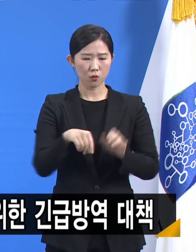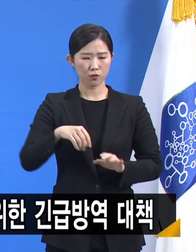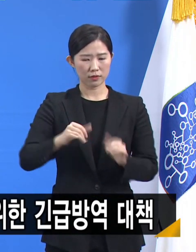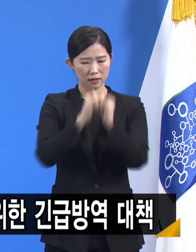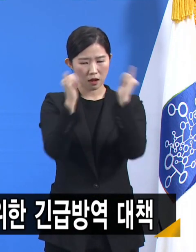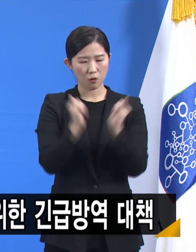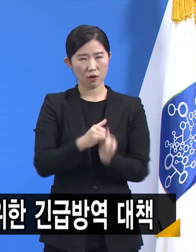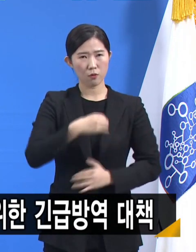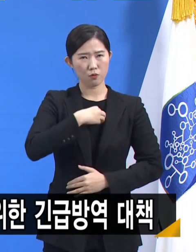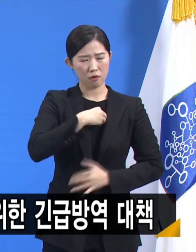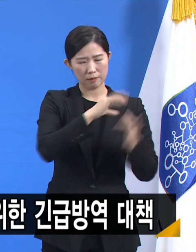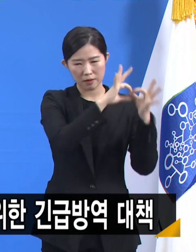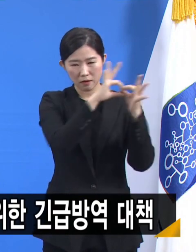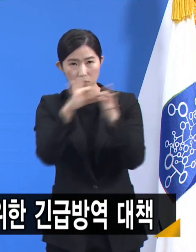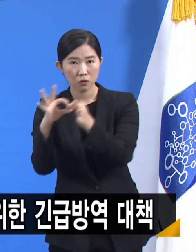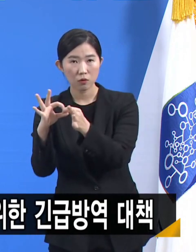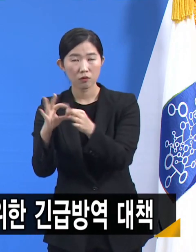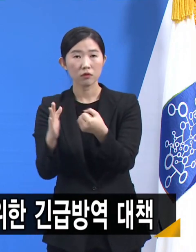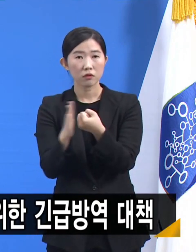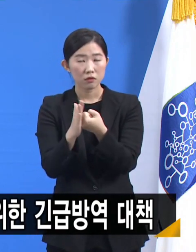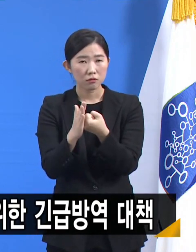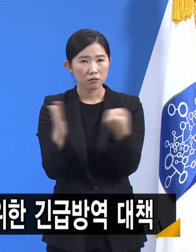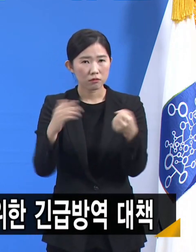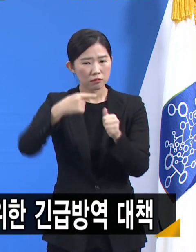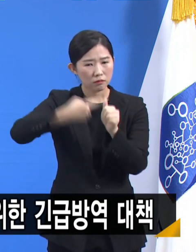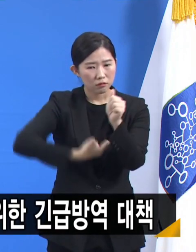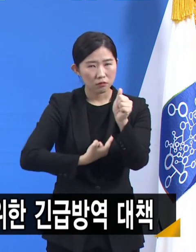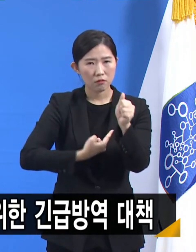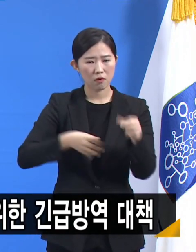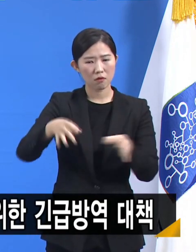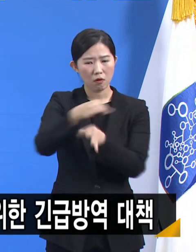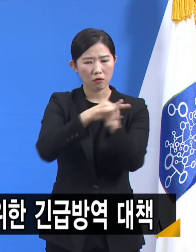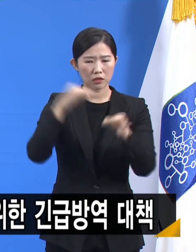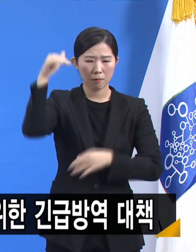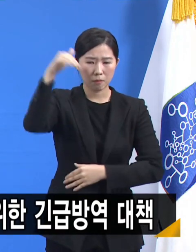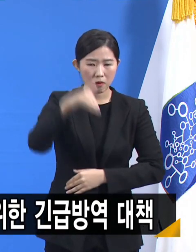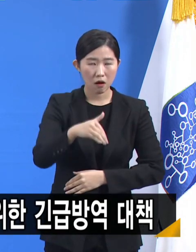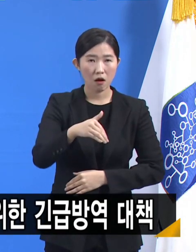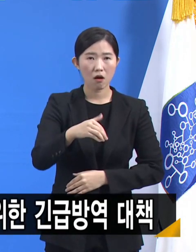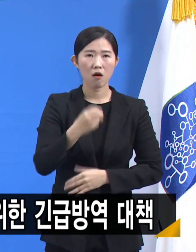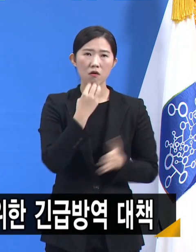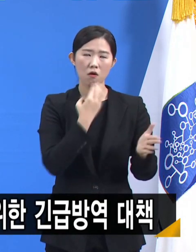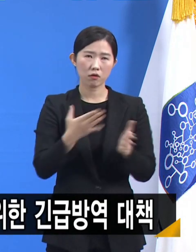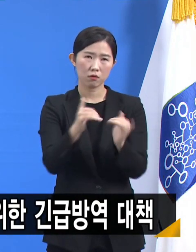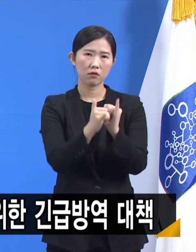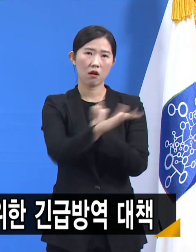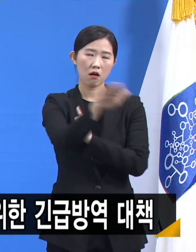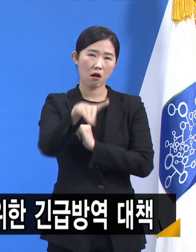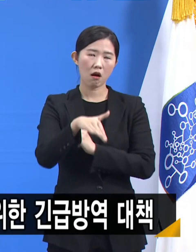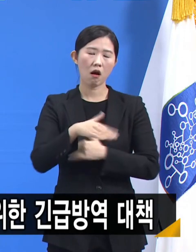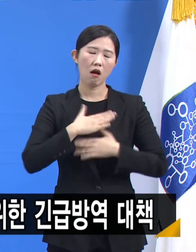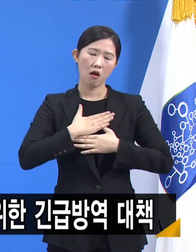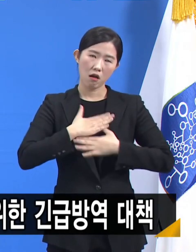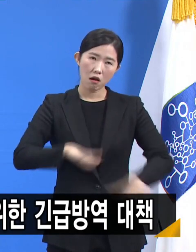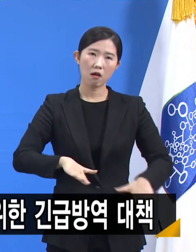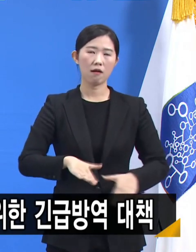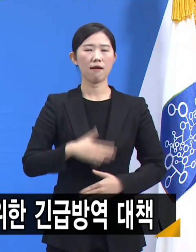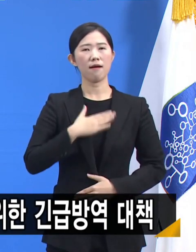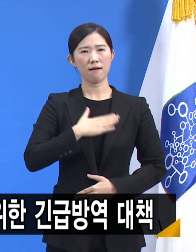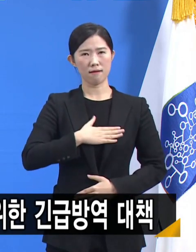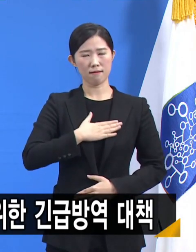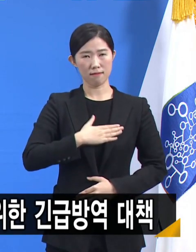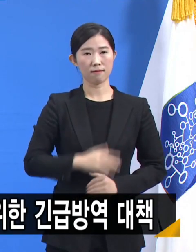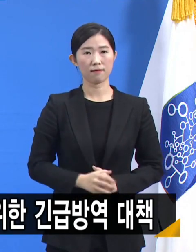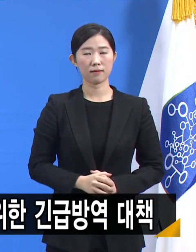경제 침체가 지속되고 도민들의 피로감이 극에 달하는 상황입니다. 이미 많은